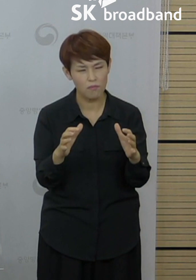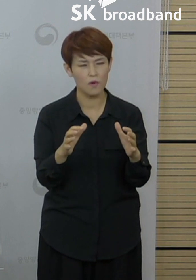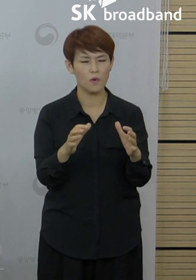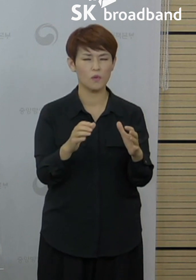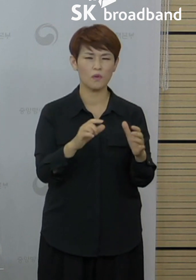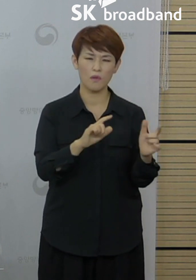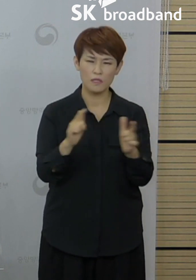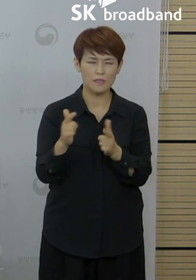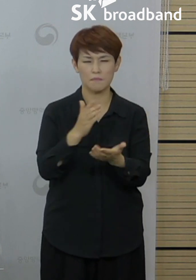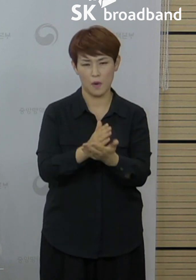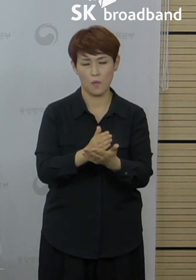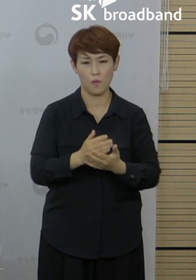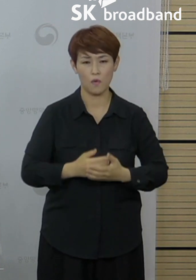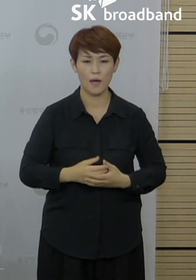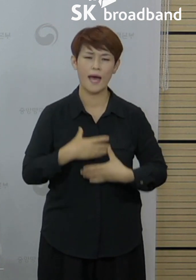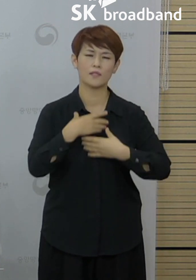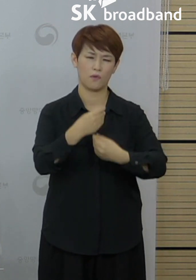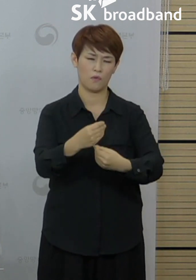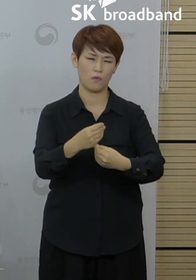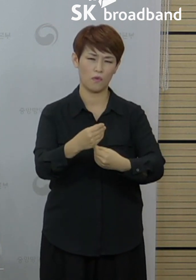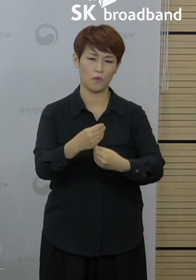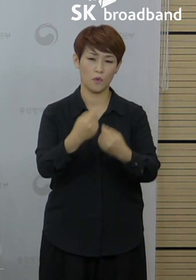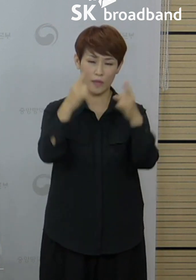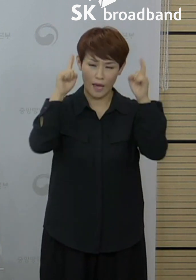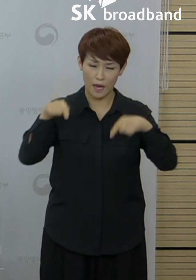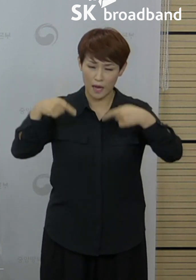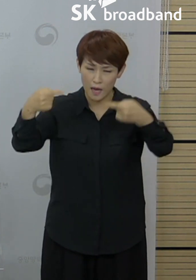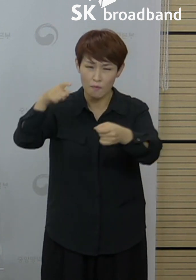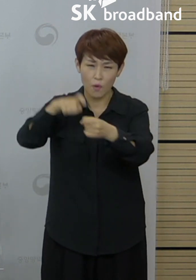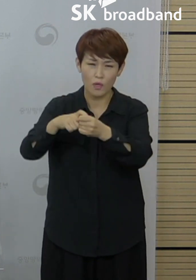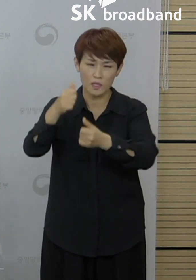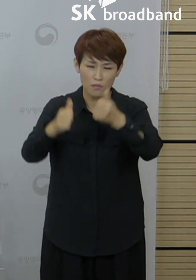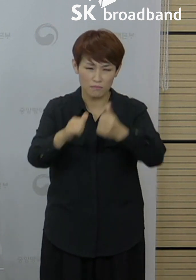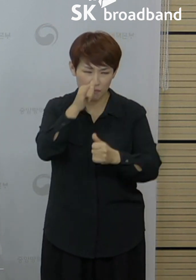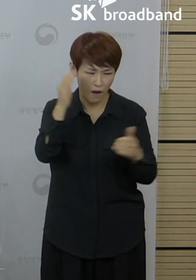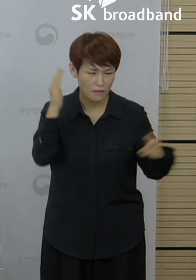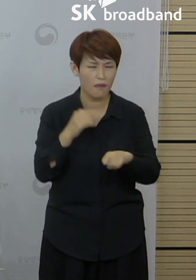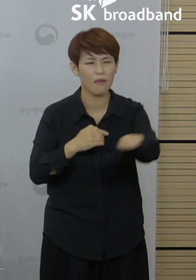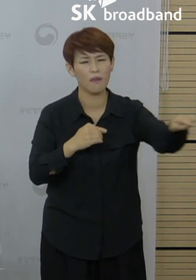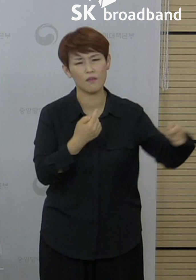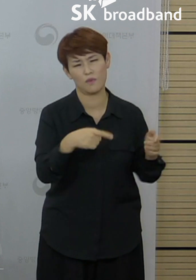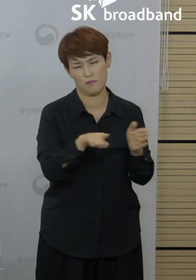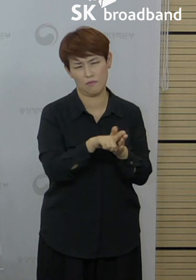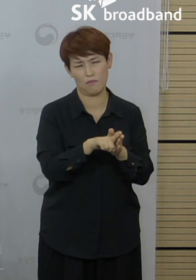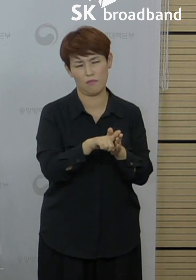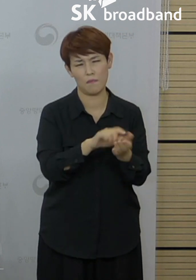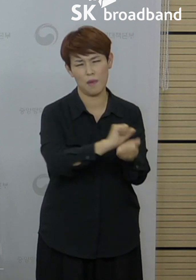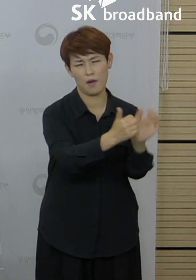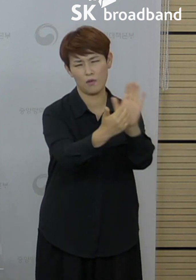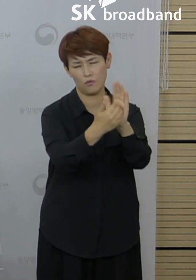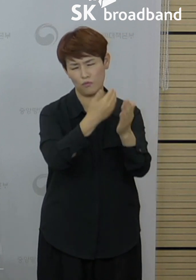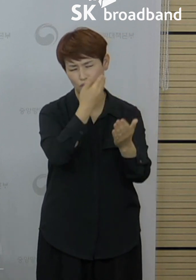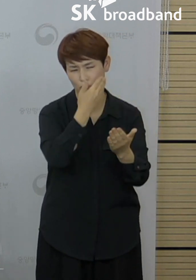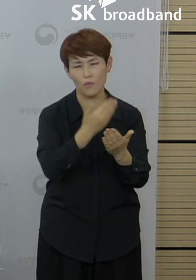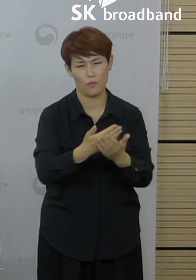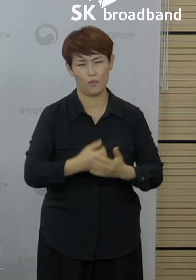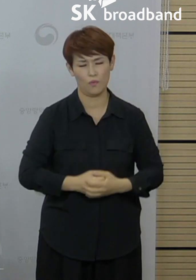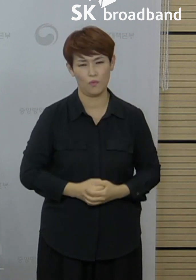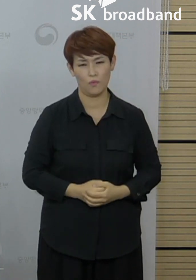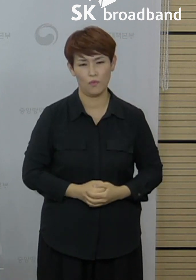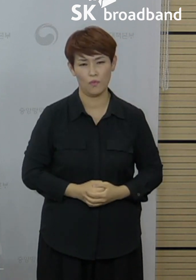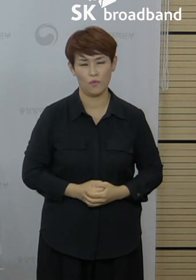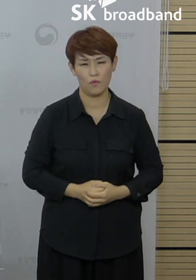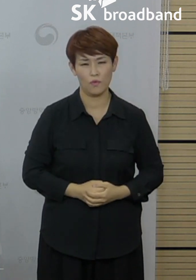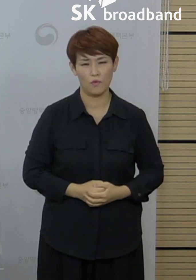그리고 수능 수험생들이 안심을 위해서 방역에 집중해야 하는 중대한 기로에 있고 또 한